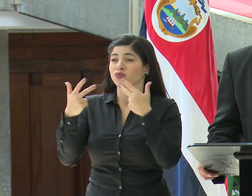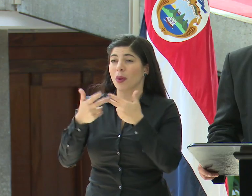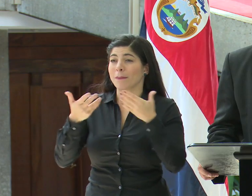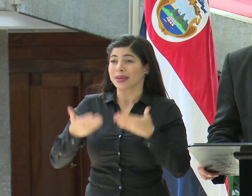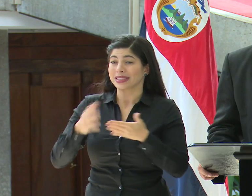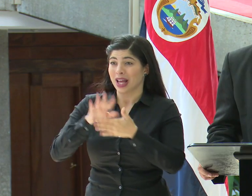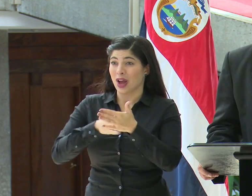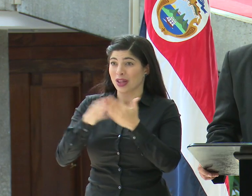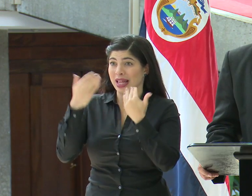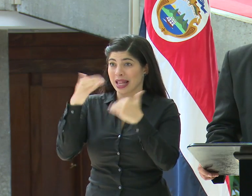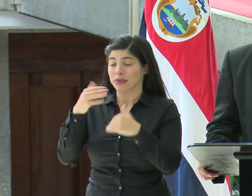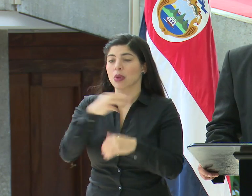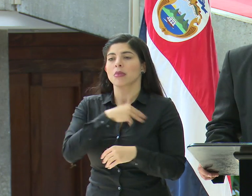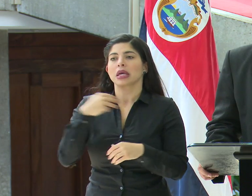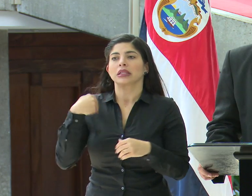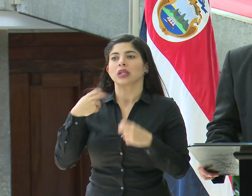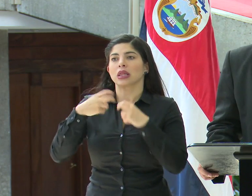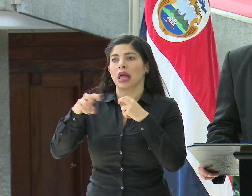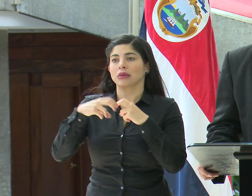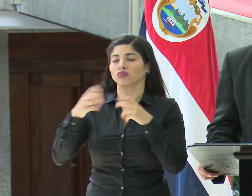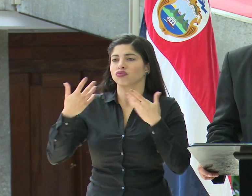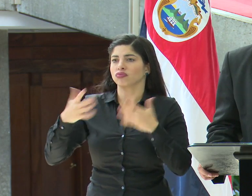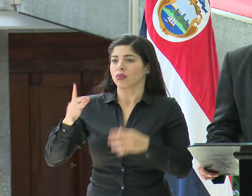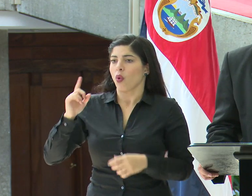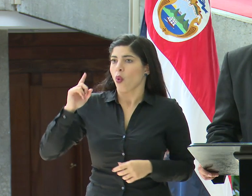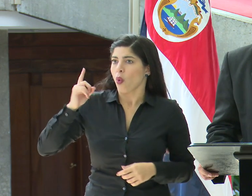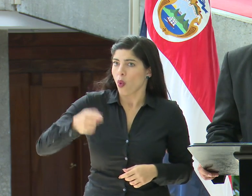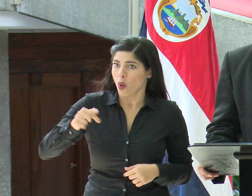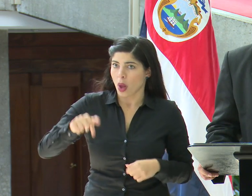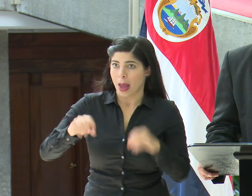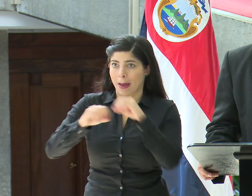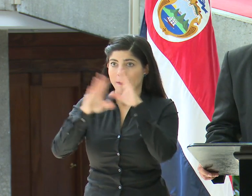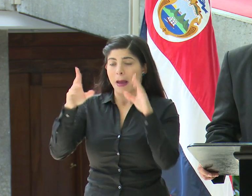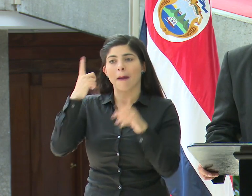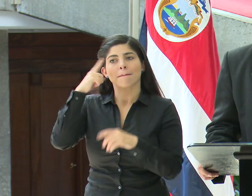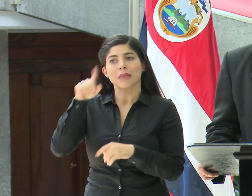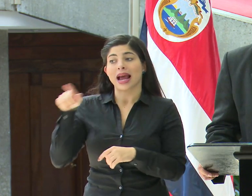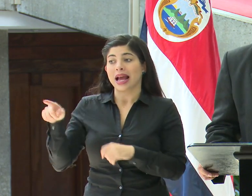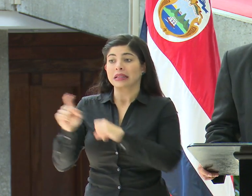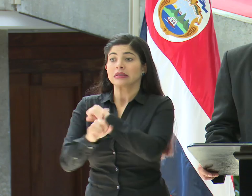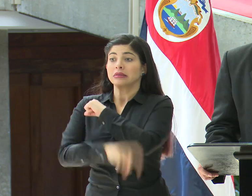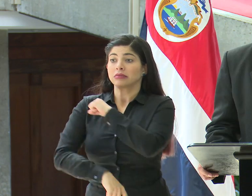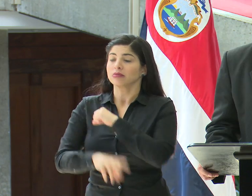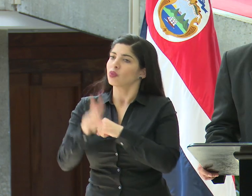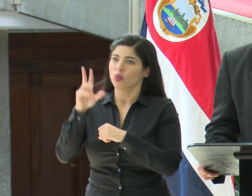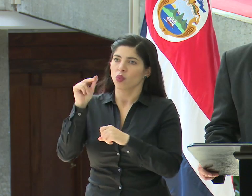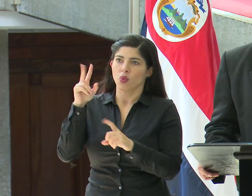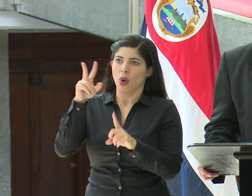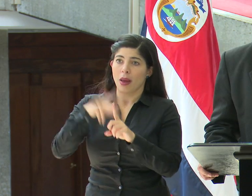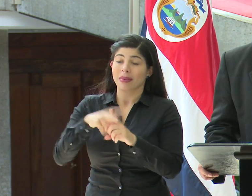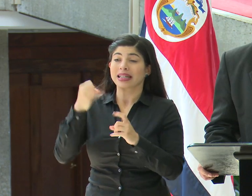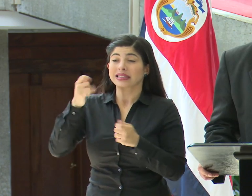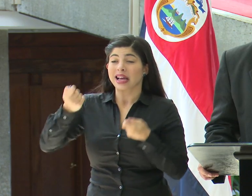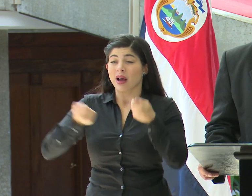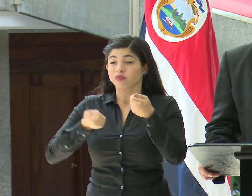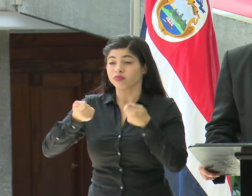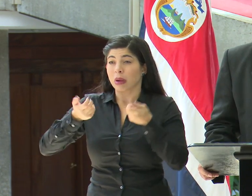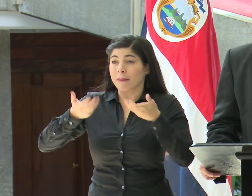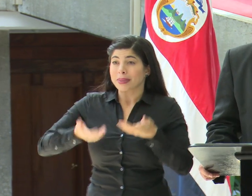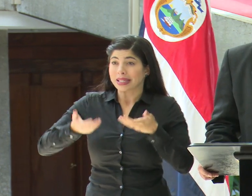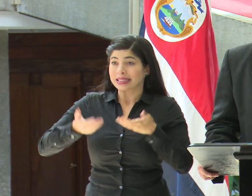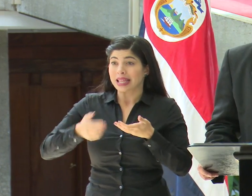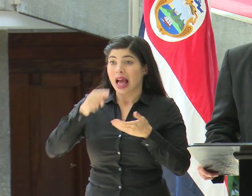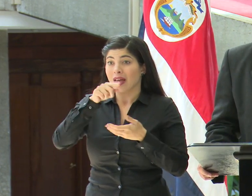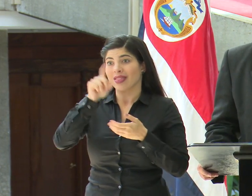ministro de Transportes emitió la orden de esta mañana para que no se aplique la sanción a los vehículos pesados que